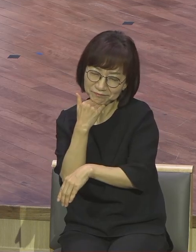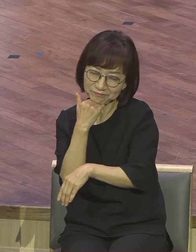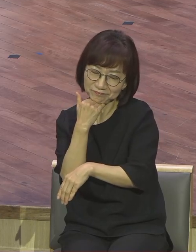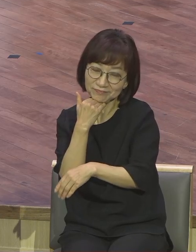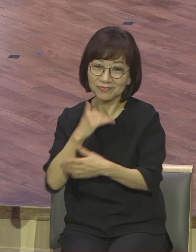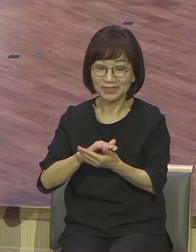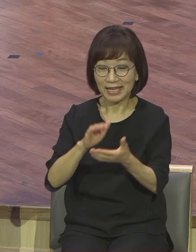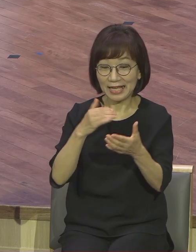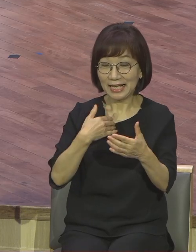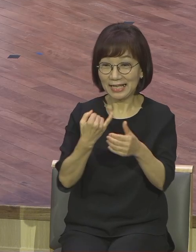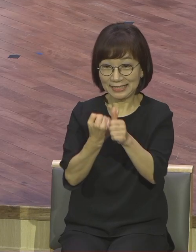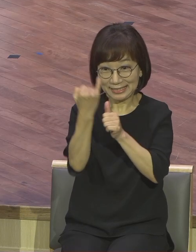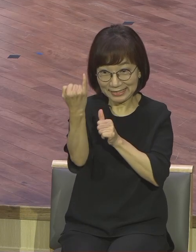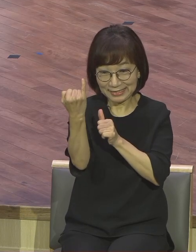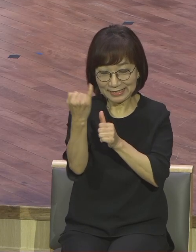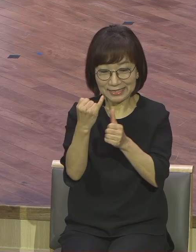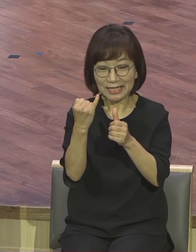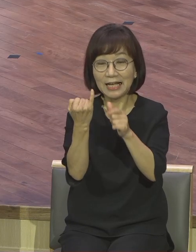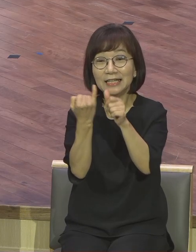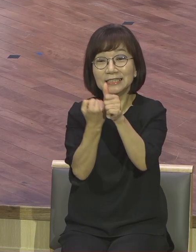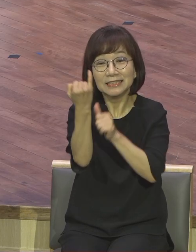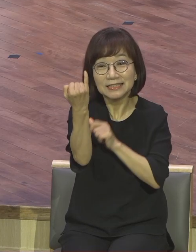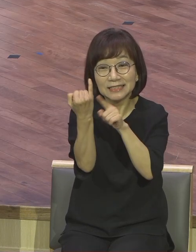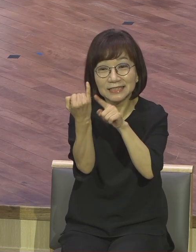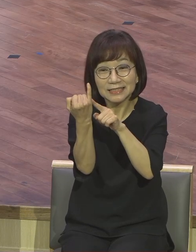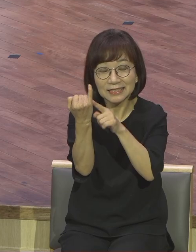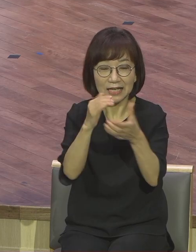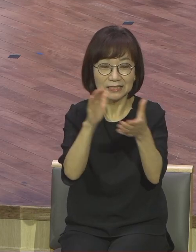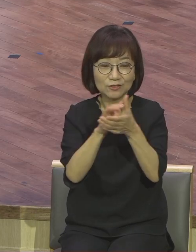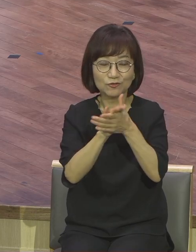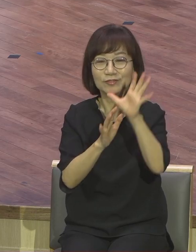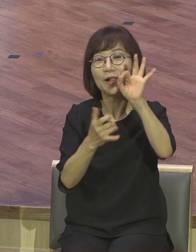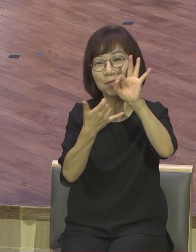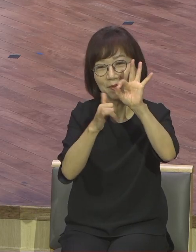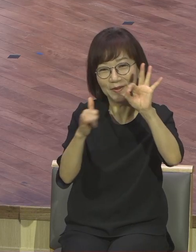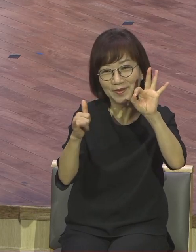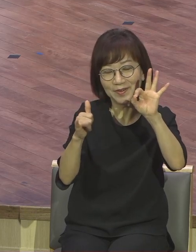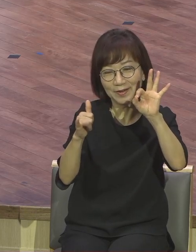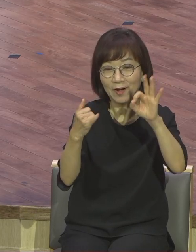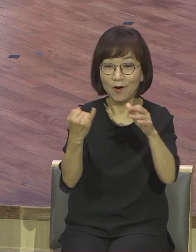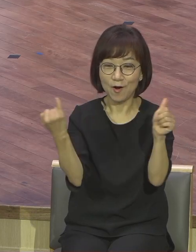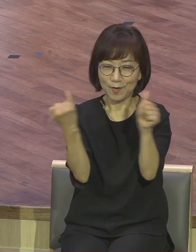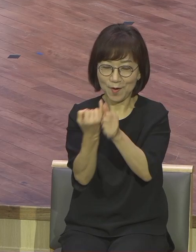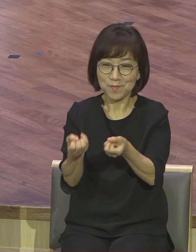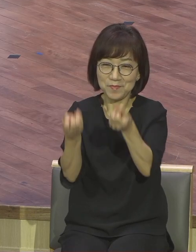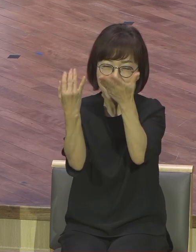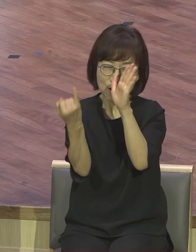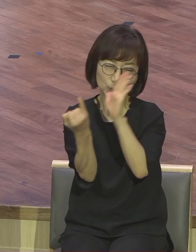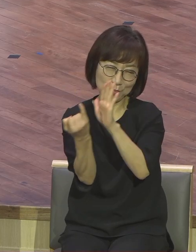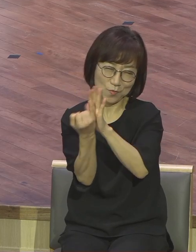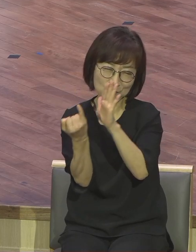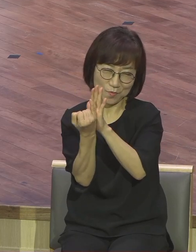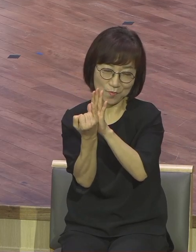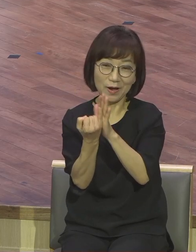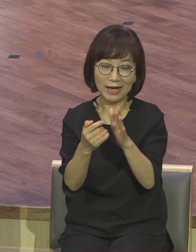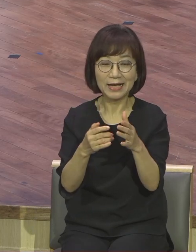처녀가 누구냐 신부의 들러리들입니다. 신부의 들러리가 있는데 마침내 신랑이